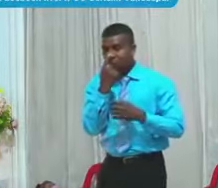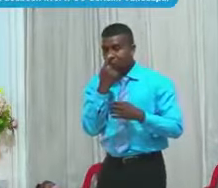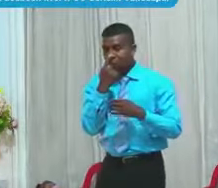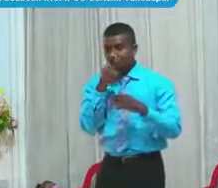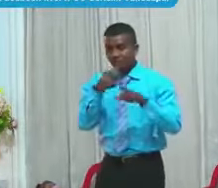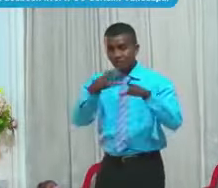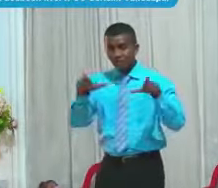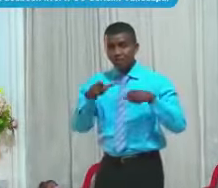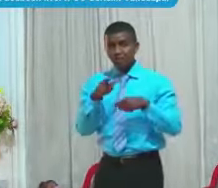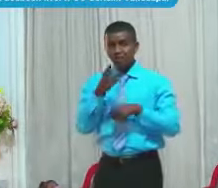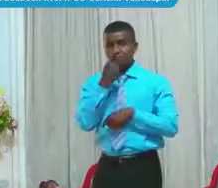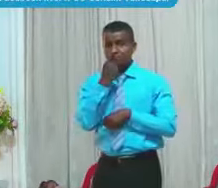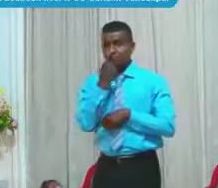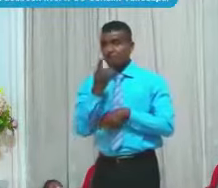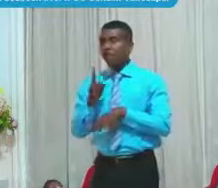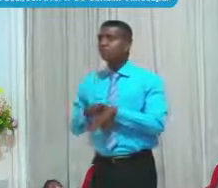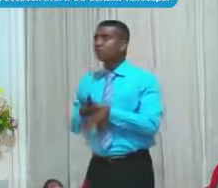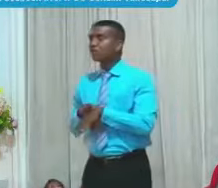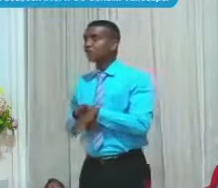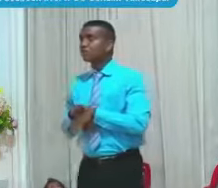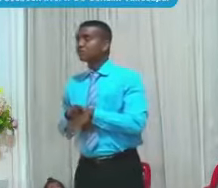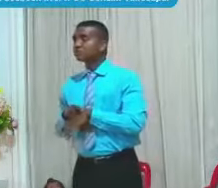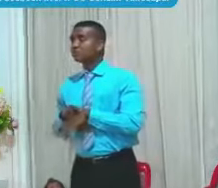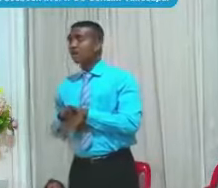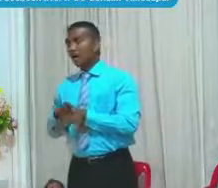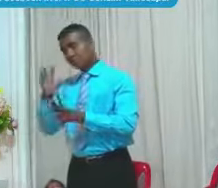A esa hora Estoy ahí rey